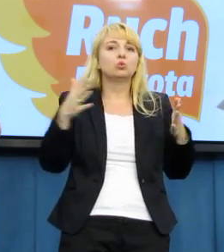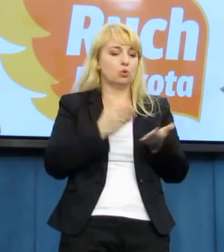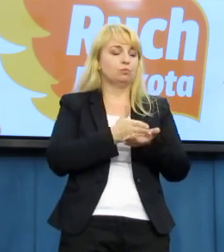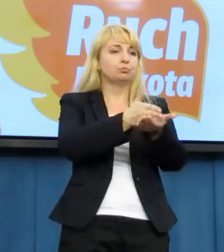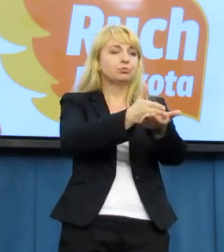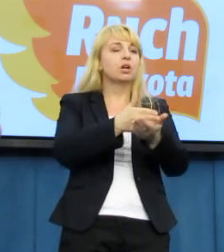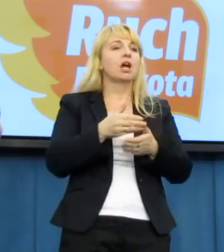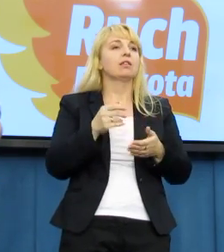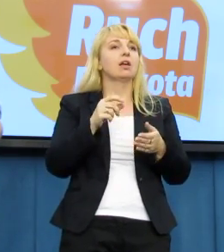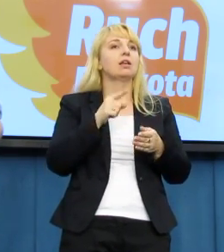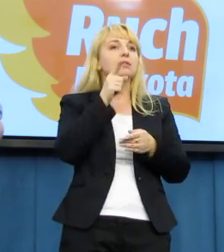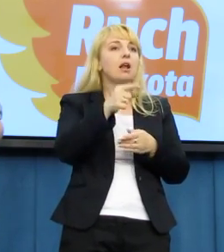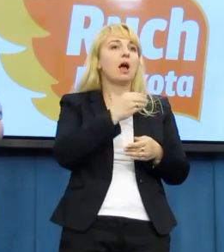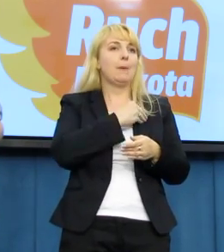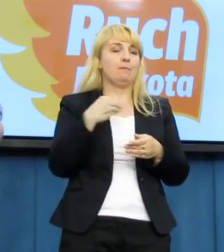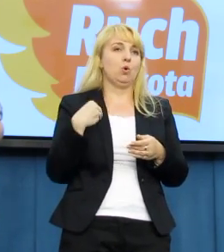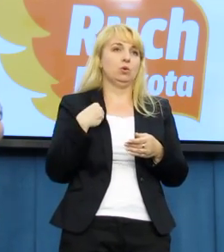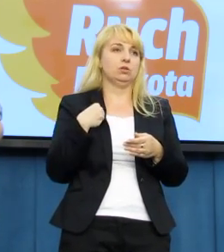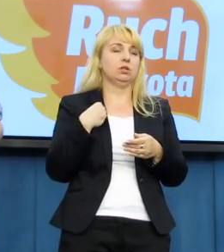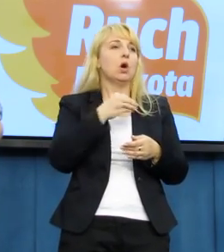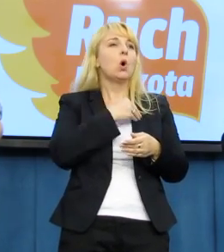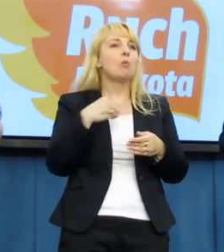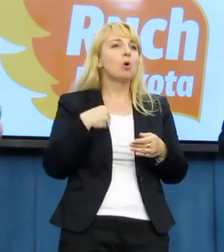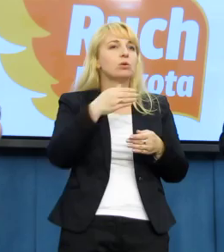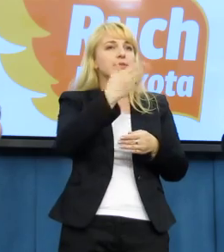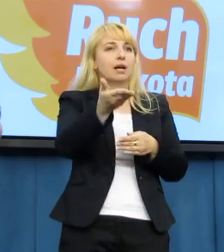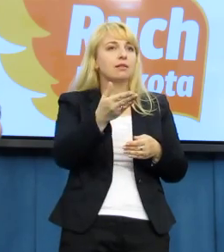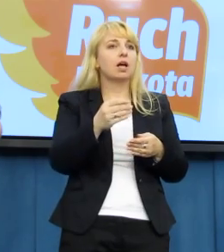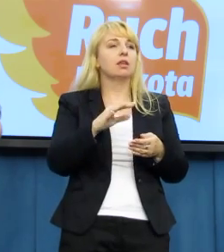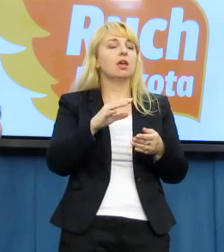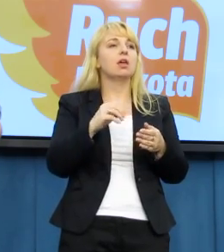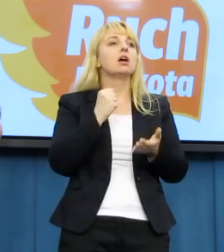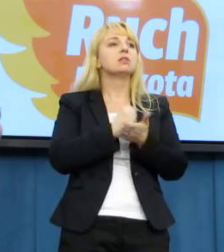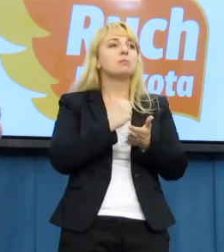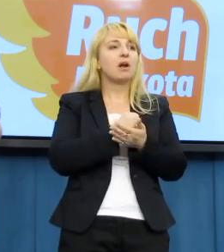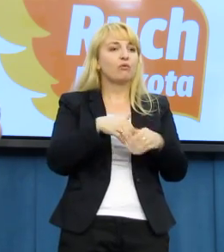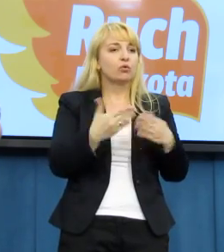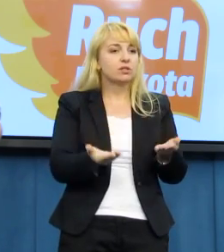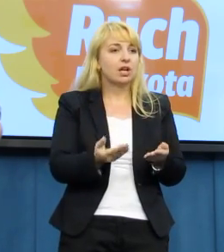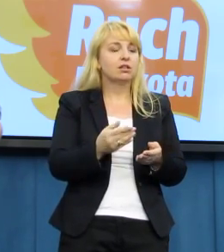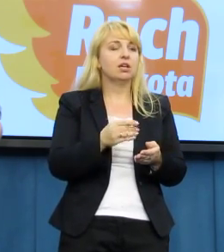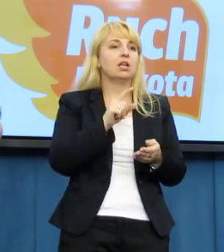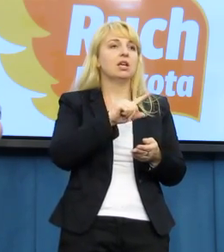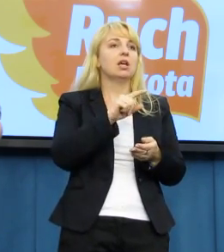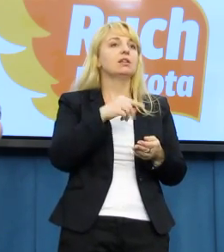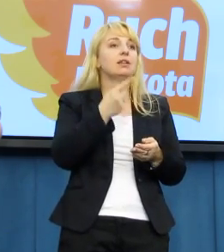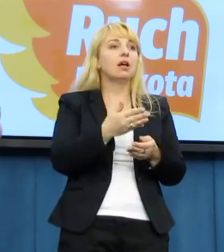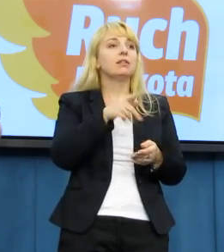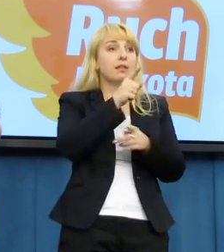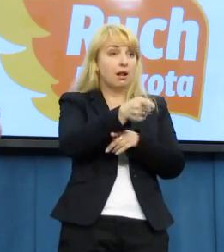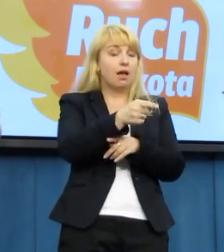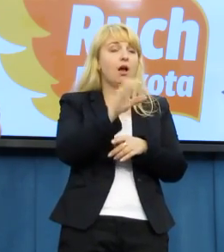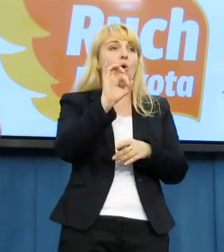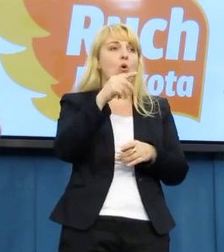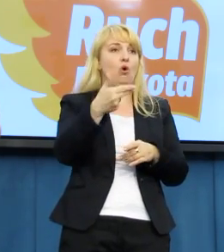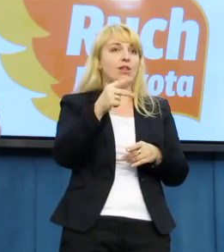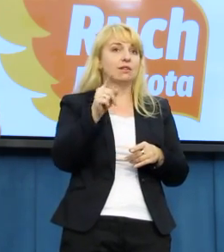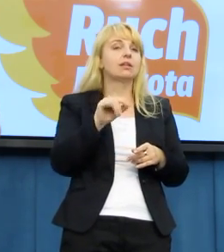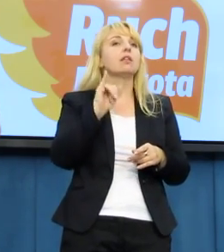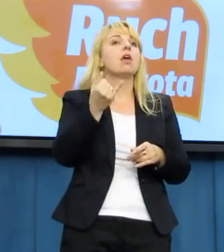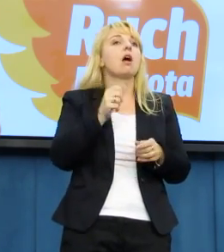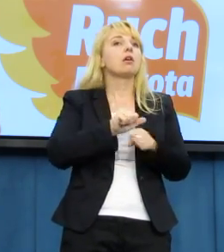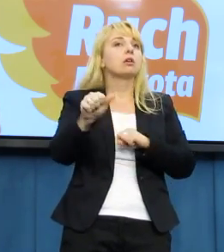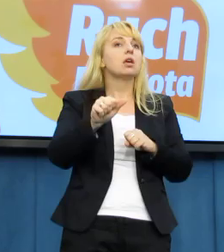dla Polski. Polska sprawozdaje się właśnie w Organizacji Narodów Zjednoczonych z przestrzegania praw człowieka w naszym kraju